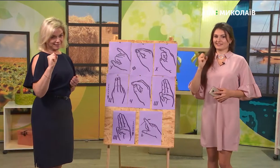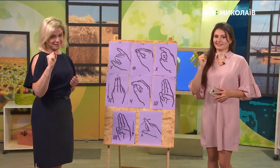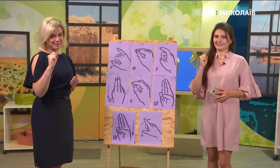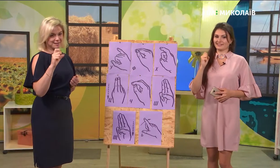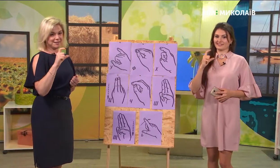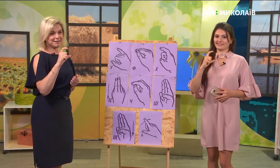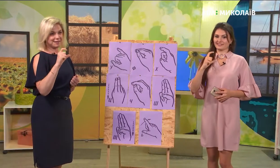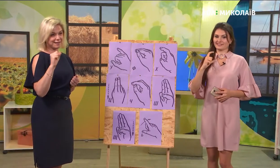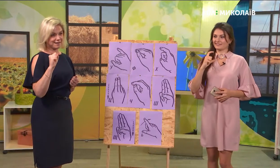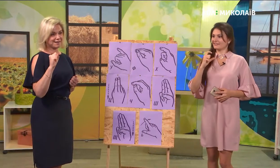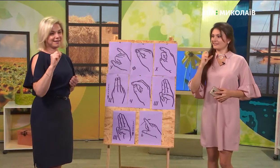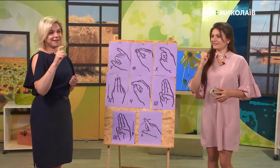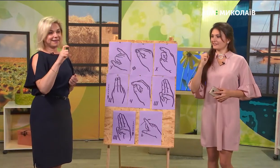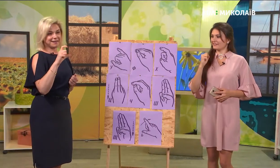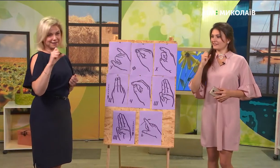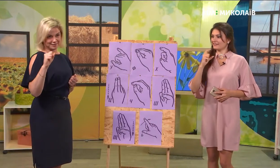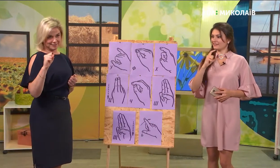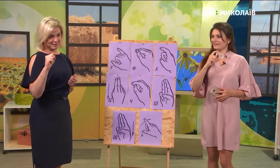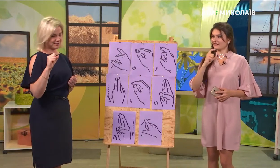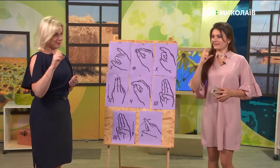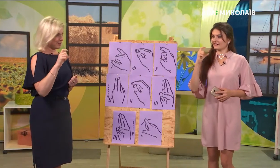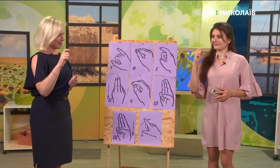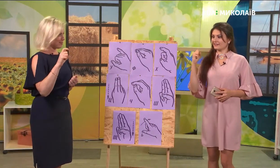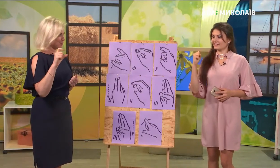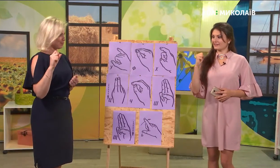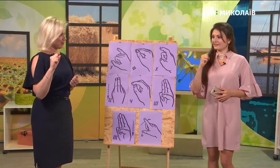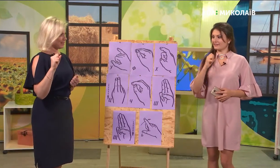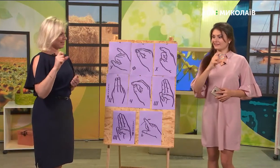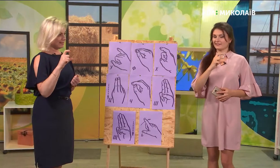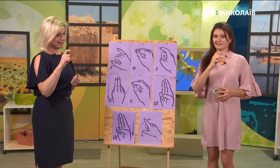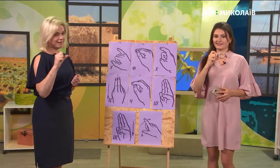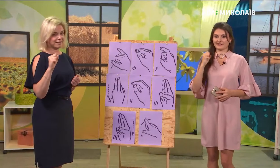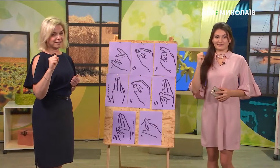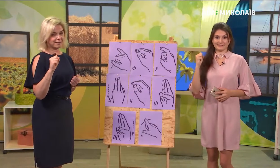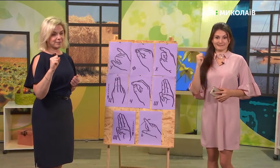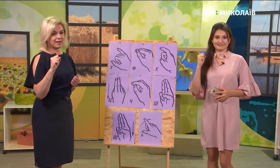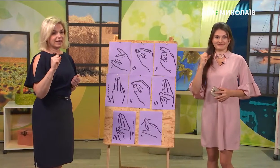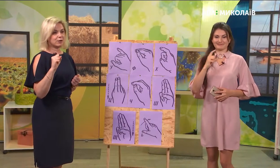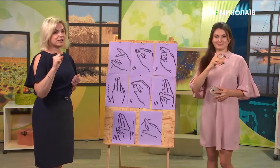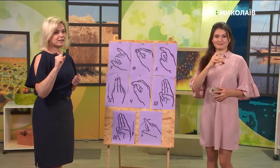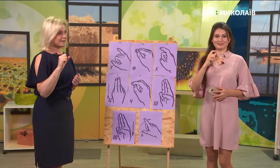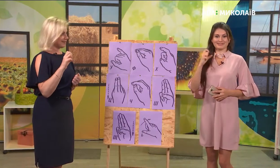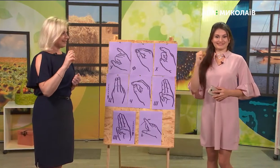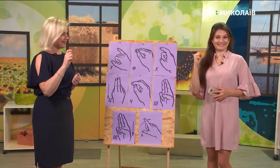І Ха-Ха. Так, два рази можна повторити. Ха-Ха. Дуже просто. Да.